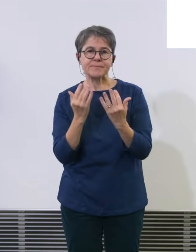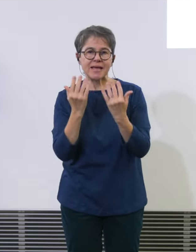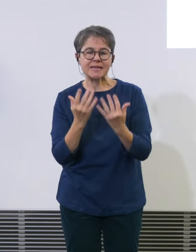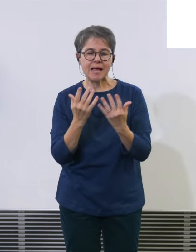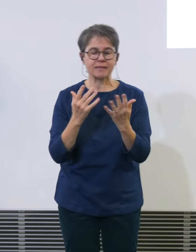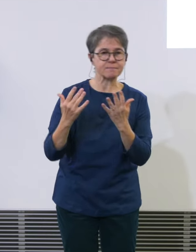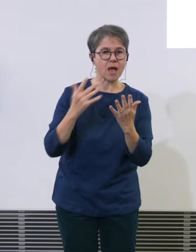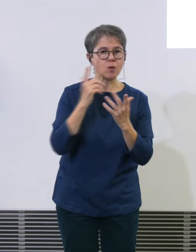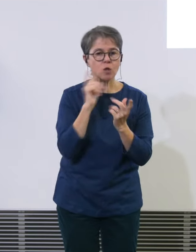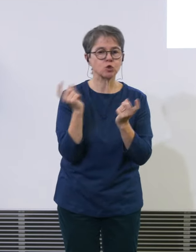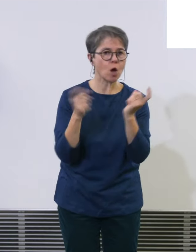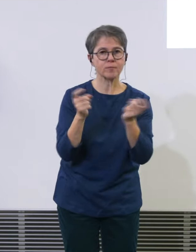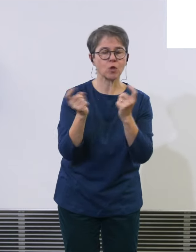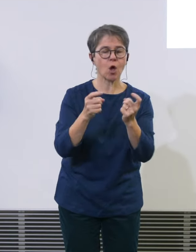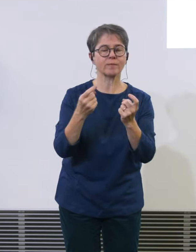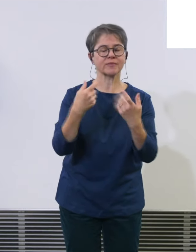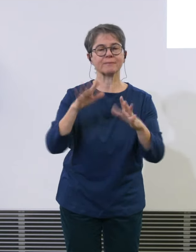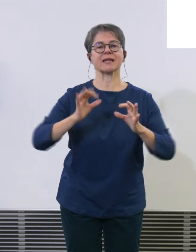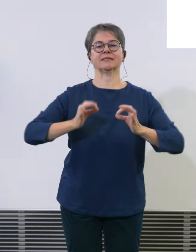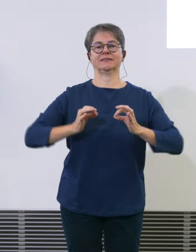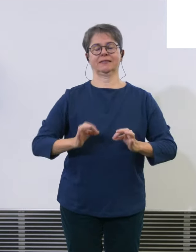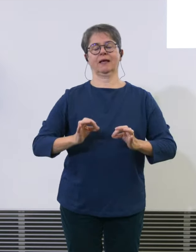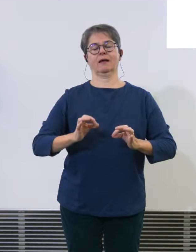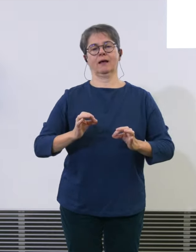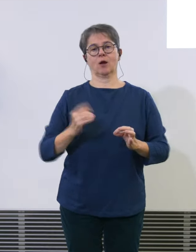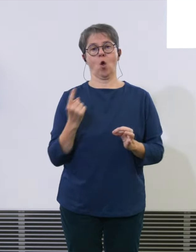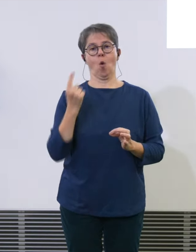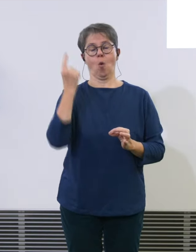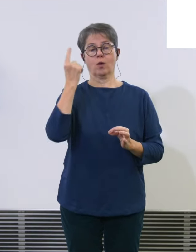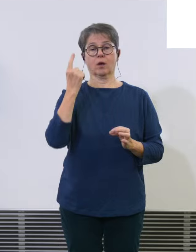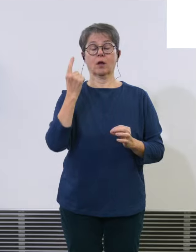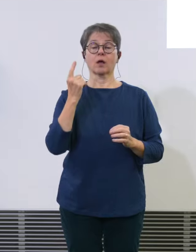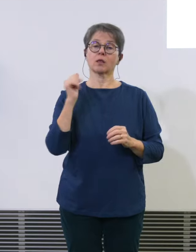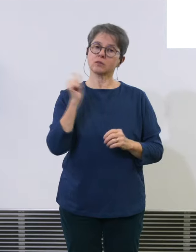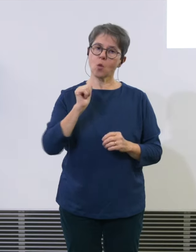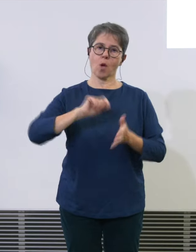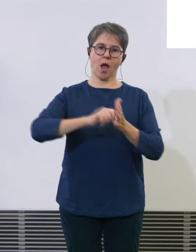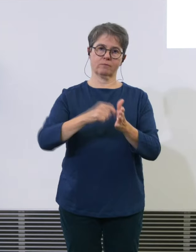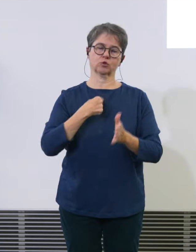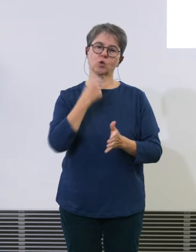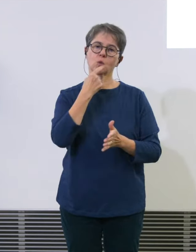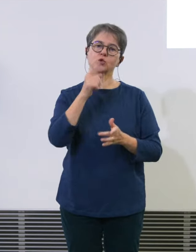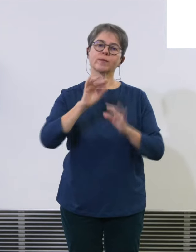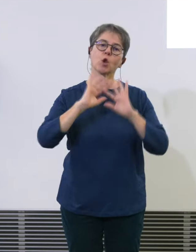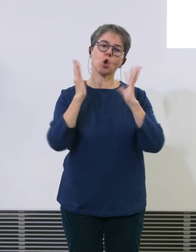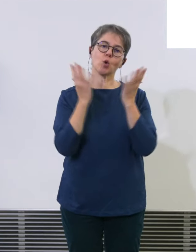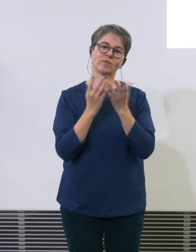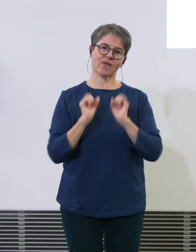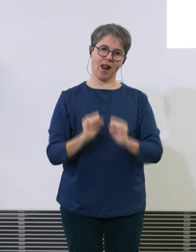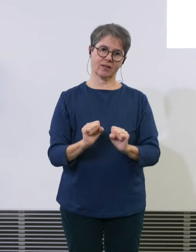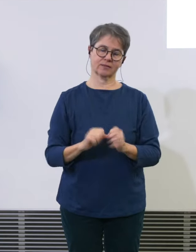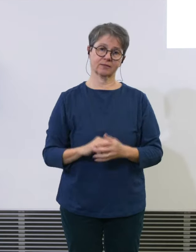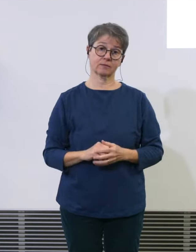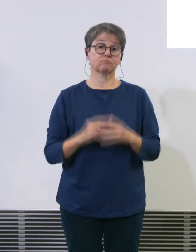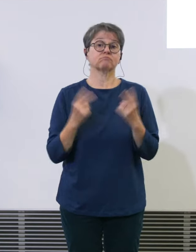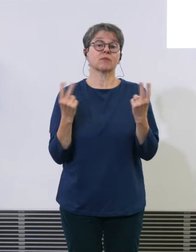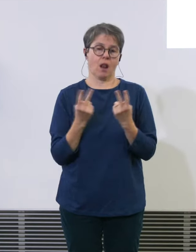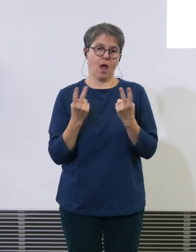Und zum Schluss komme ich noch auf die Umwelt zu reden. Es hat natürlich auch Umwelt Auswirkungen. Wir